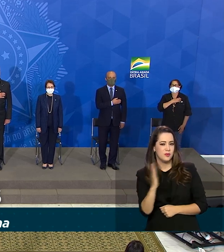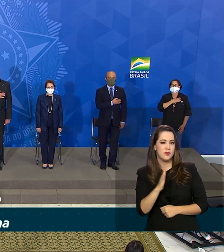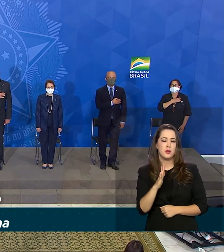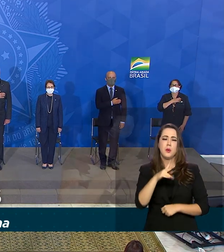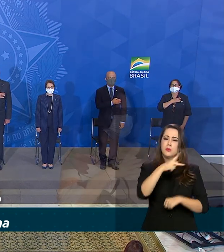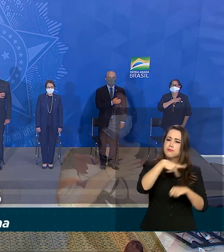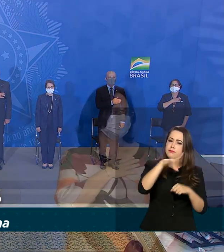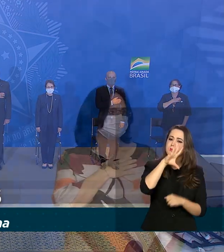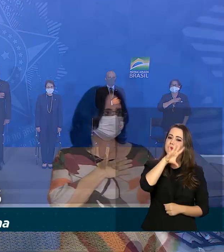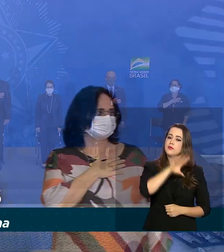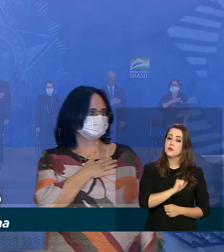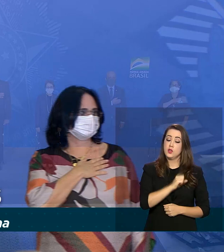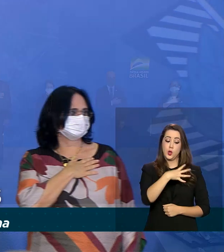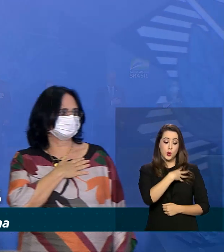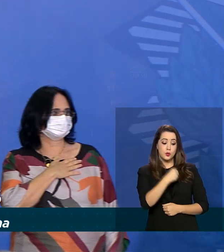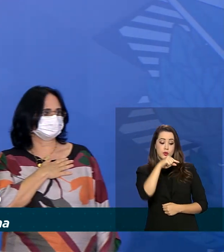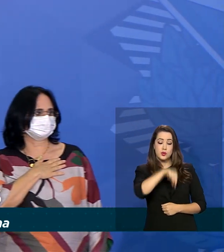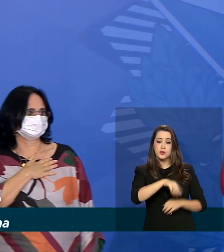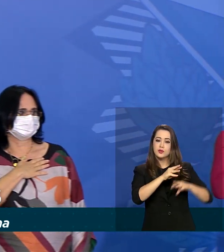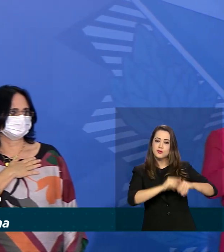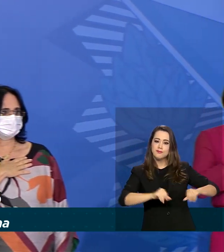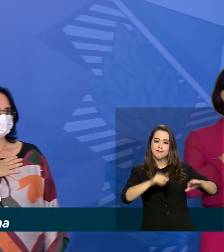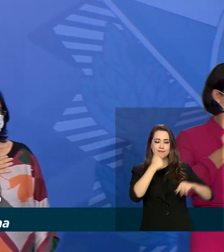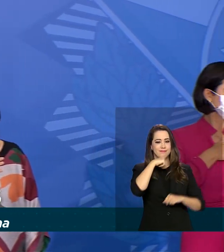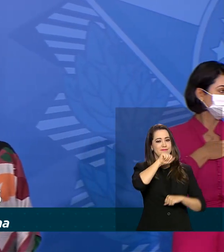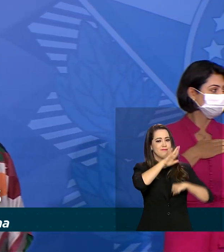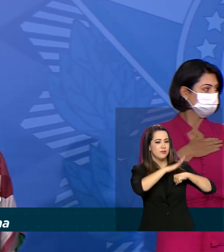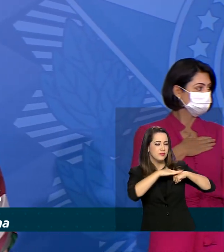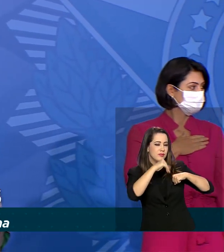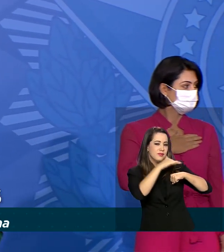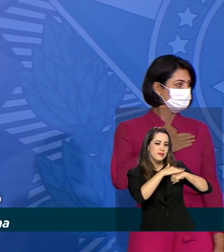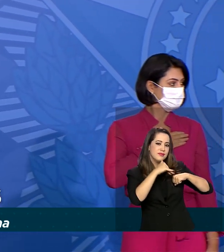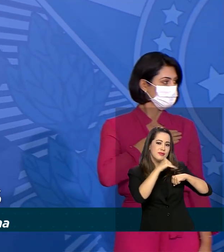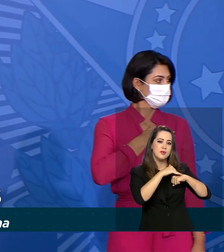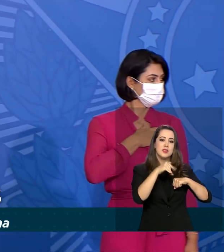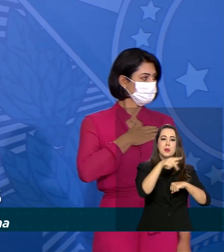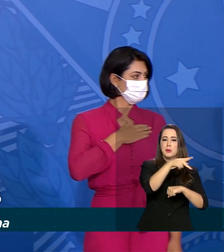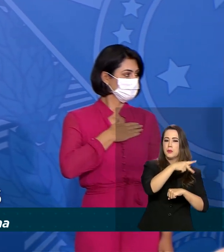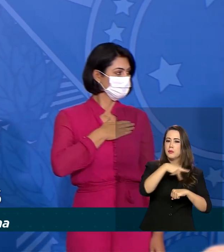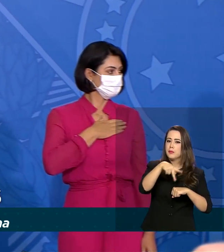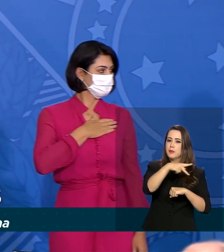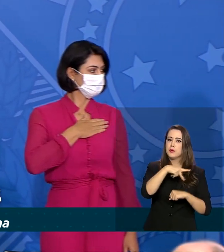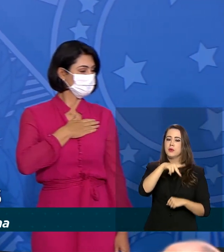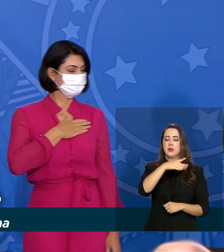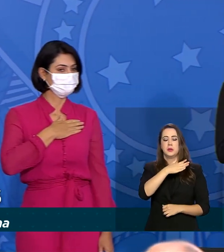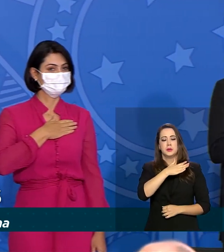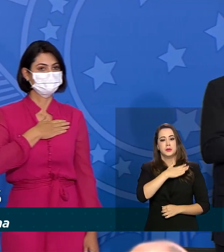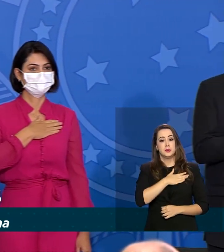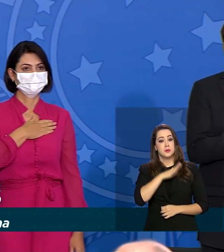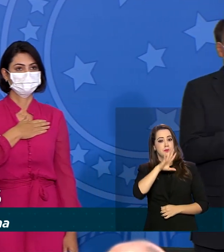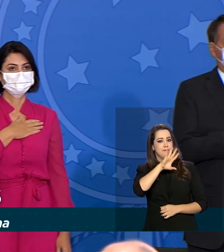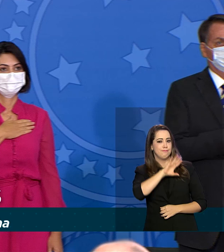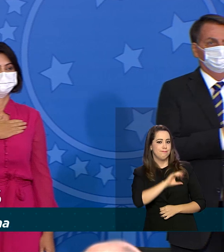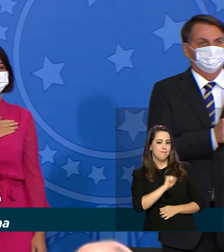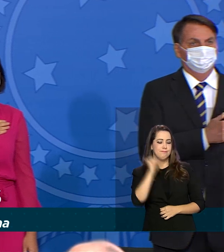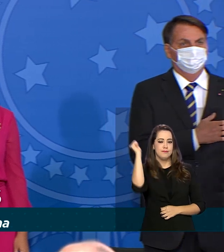amada, os filhos deste salve, a espada e gentil, pátria amada, Brasil.